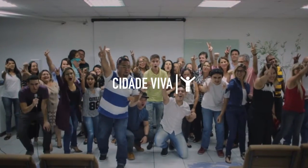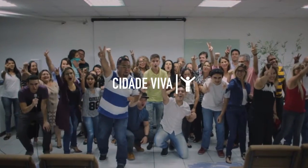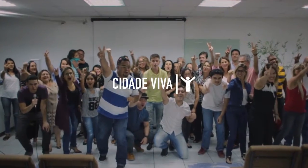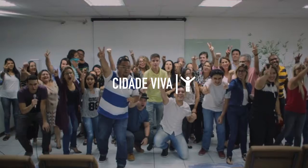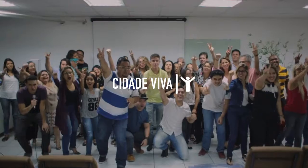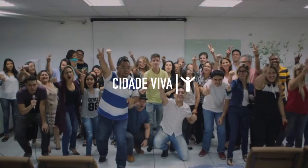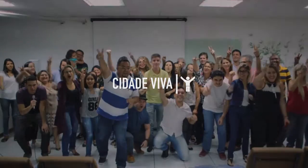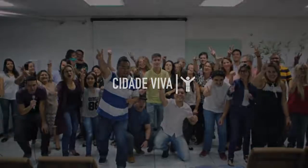A Cidade Viva Campina Grande